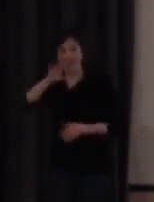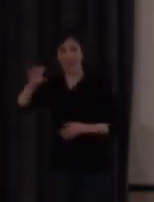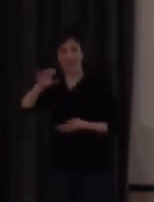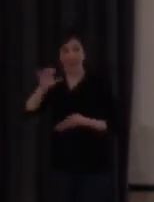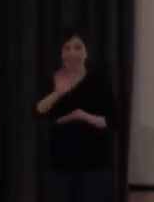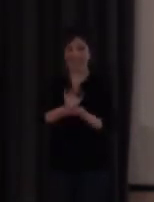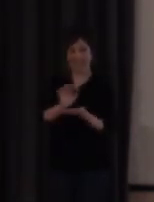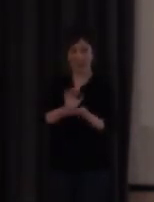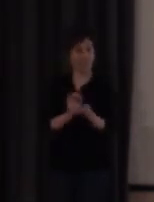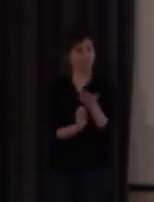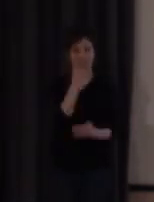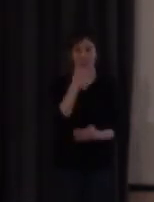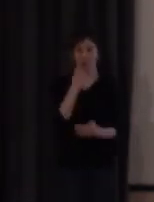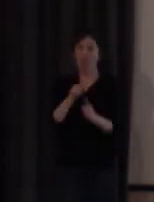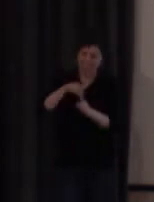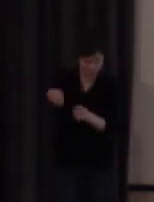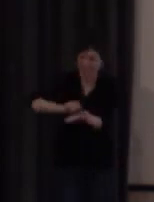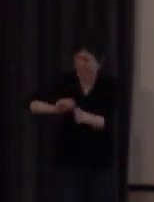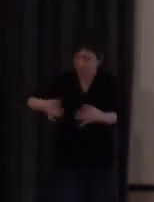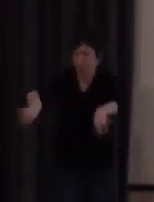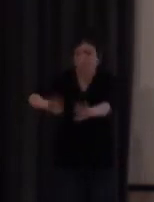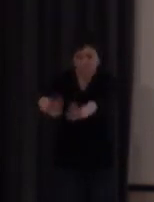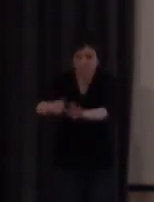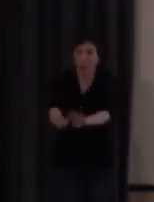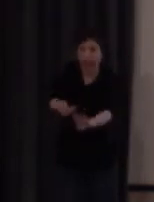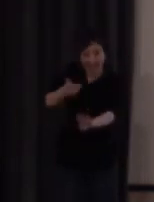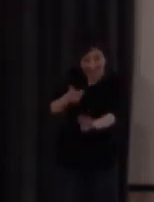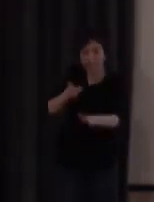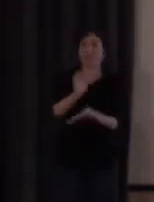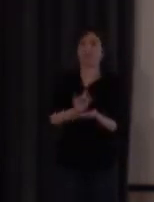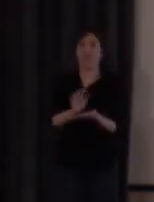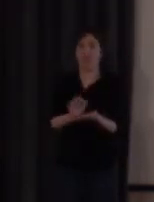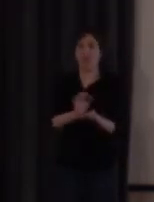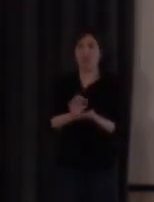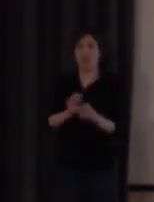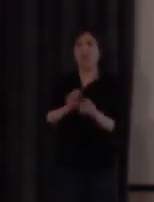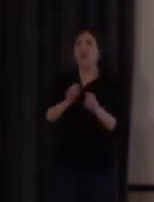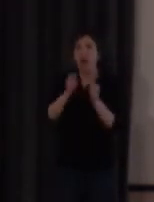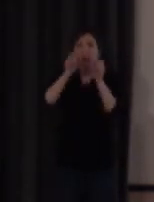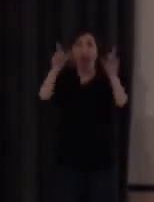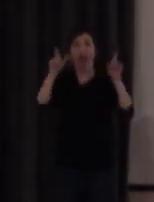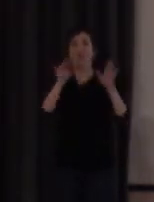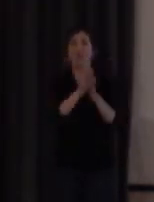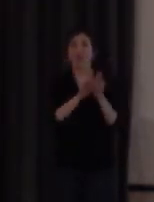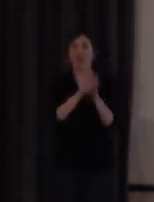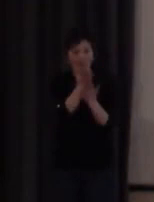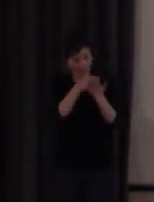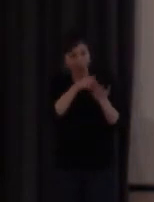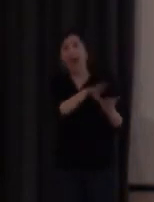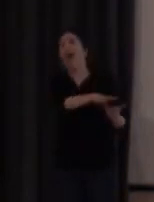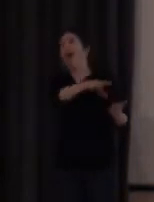sistema de escritura para comprender mejor los procesos fonológicos que ocurren en otras lenguas orales a la hora de